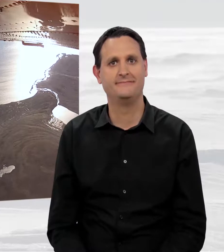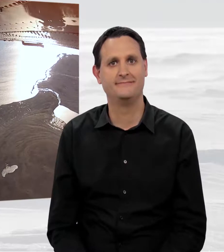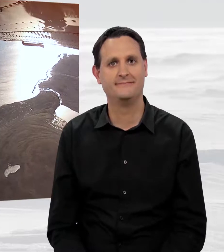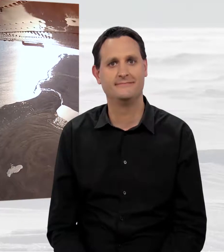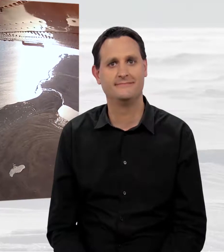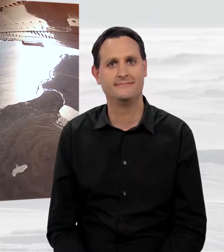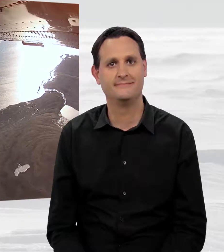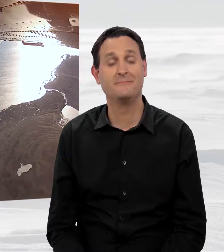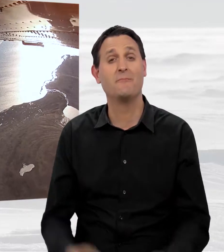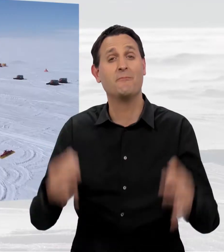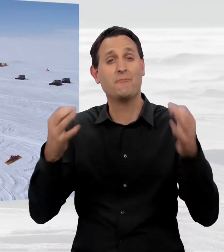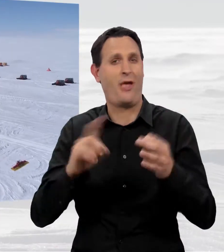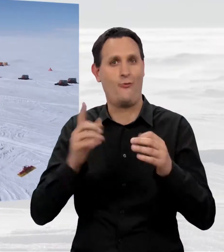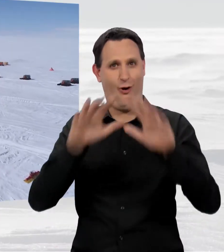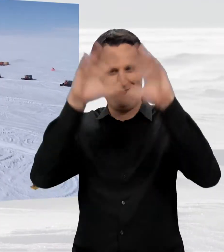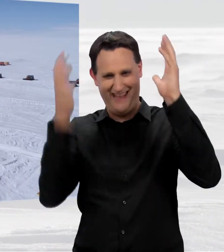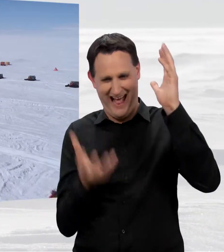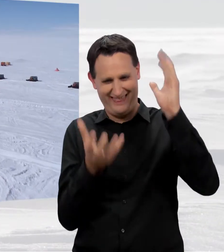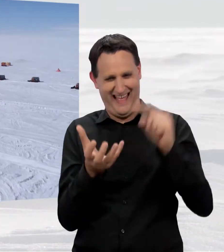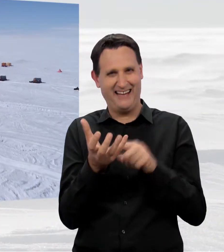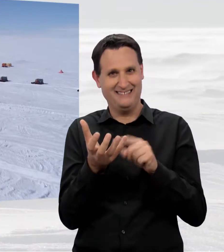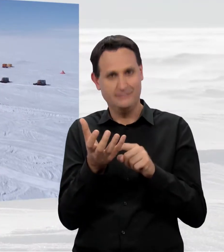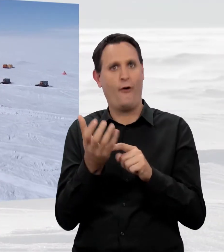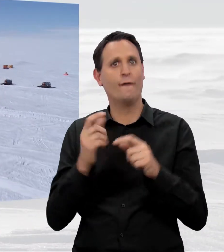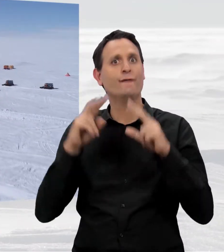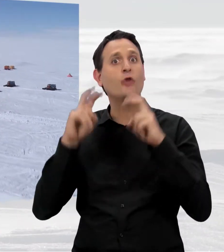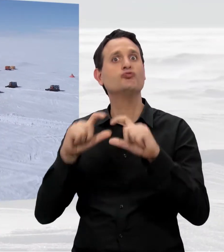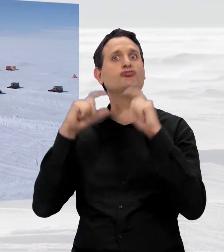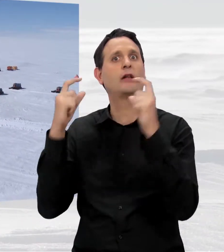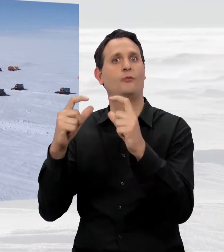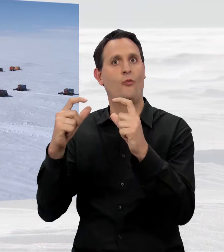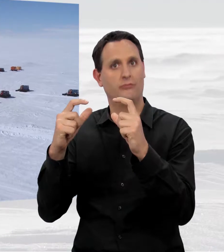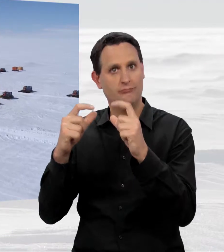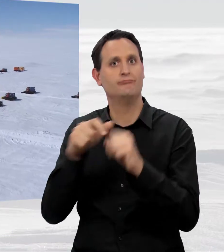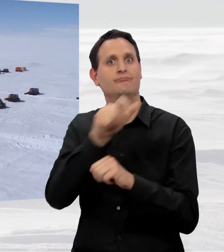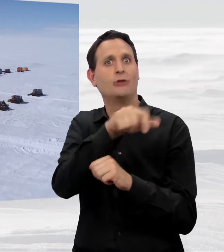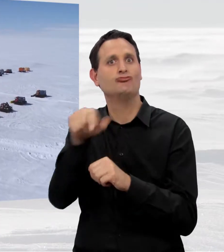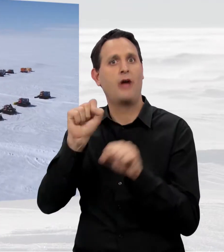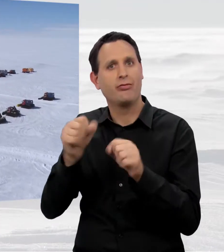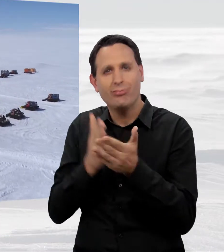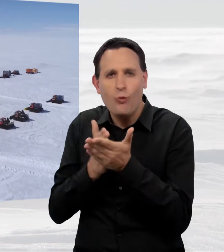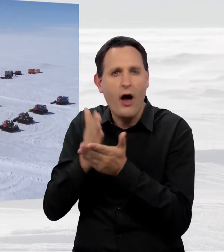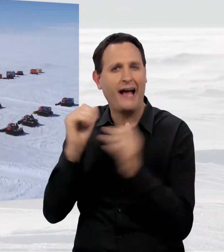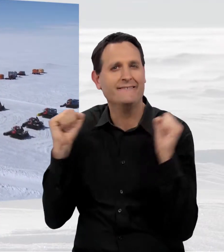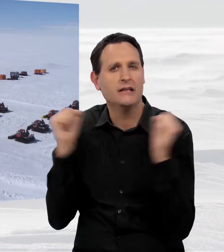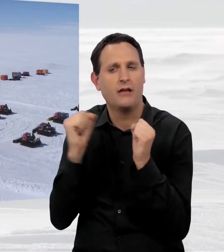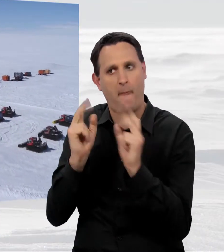Man braucht eine Forschungsstation in der Antarktis, in der Menschen überwintern und forschen können,